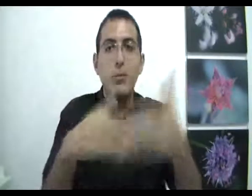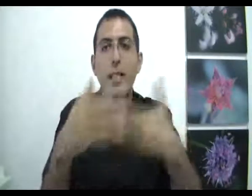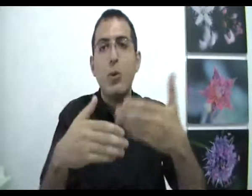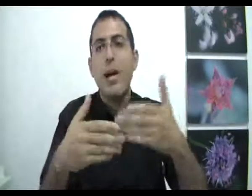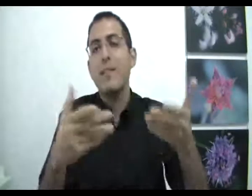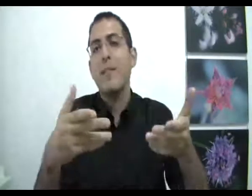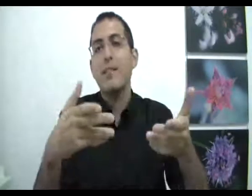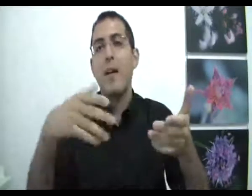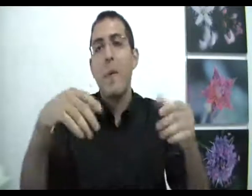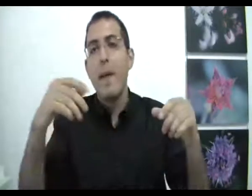זמנית קורה הרצה ועשה.